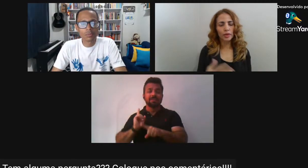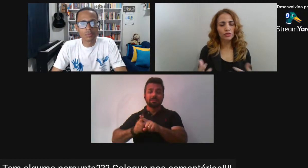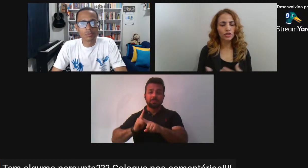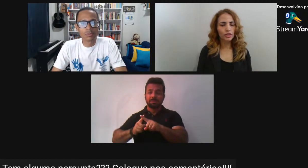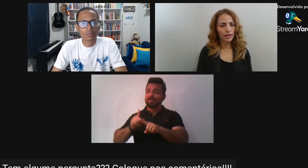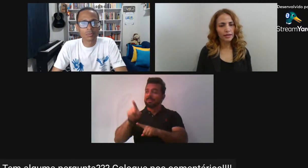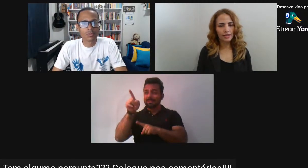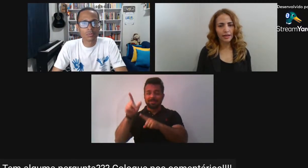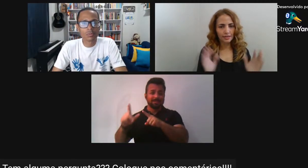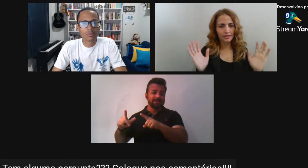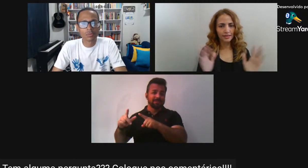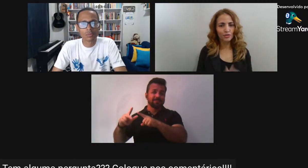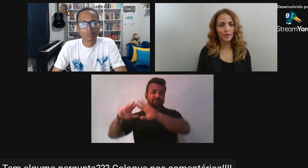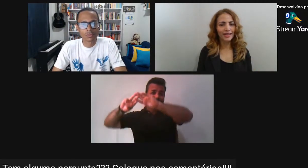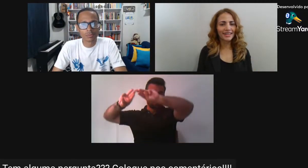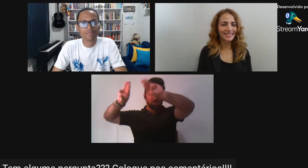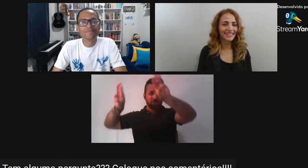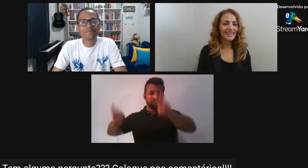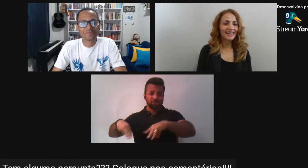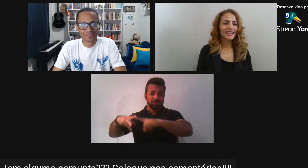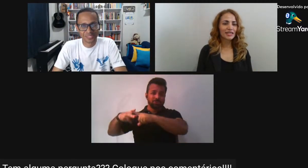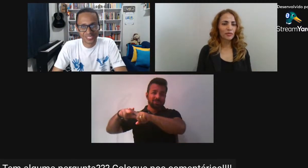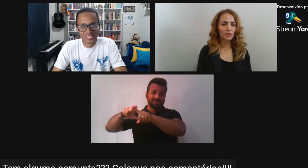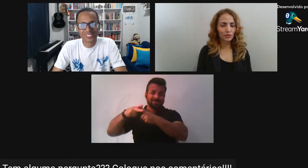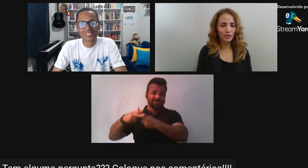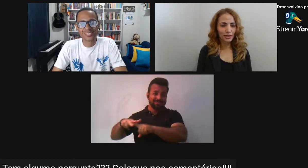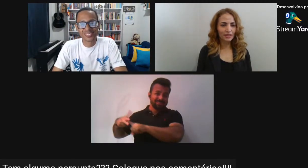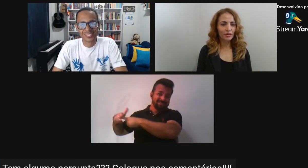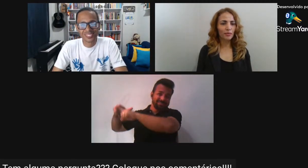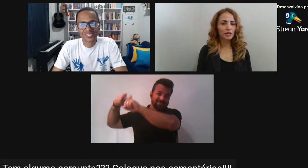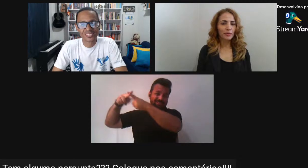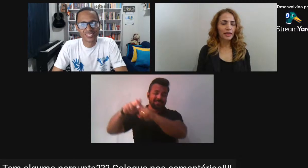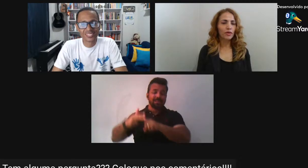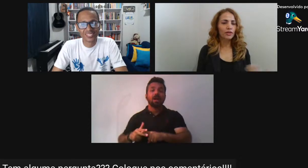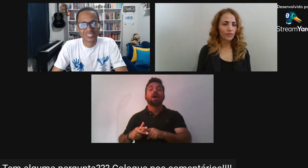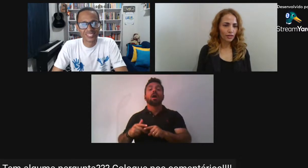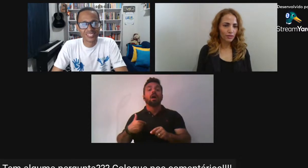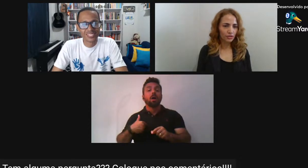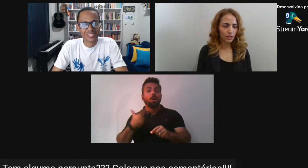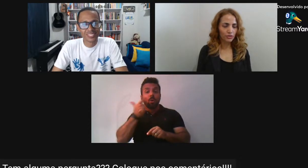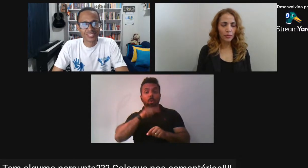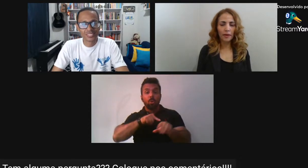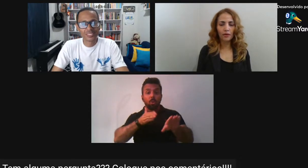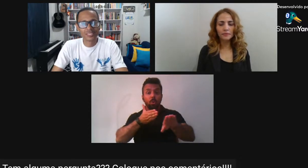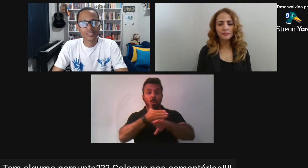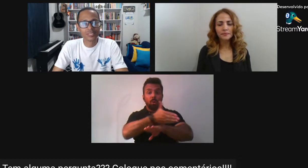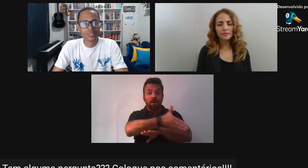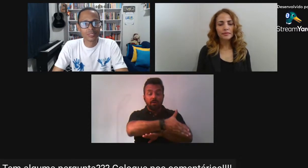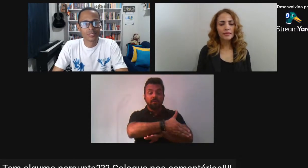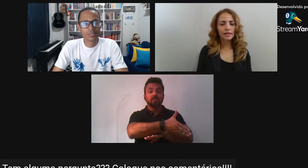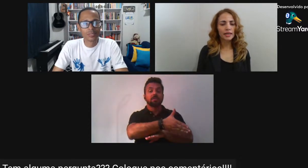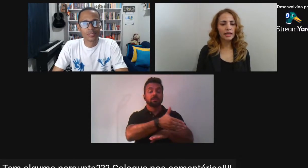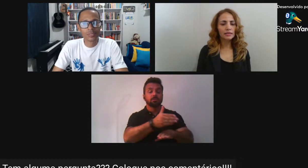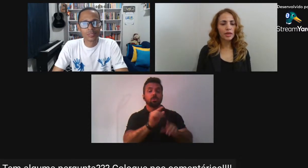dos meios digitais Graças a Deus por eles São muito úteis atualmente Para quem mora Fora do eixo Rio-São Paulo Eles me